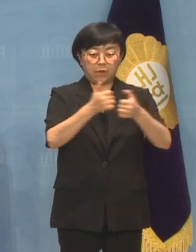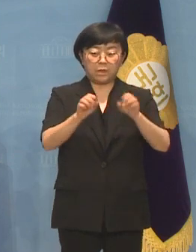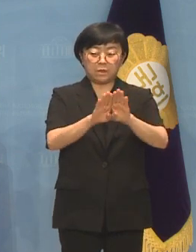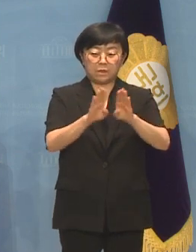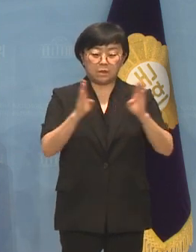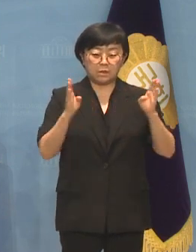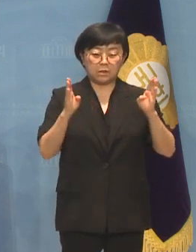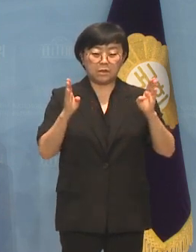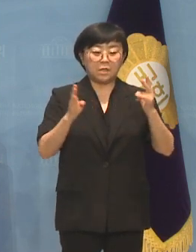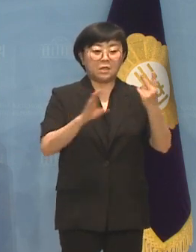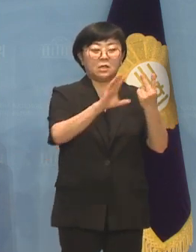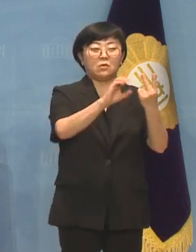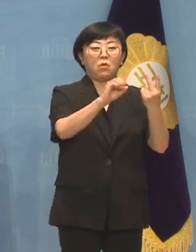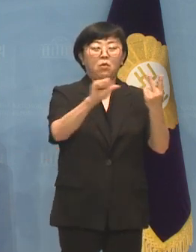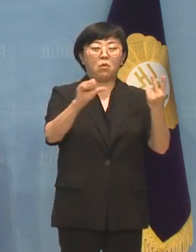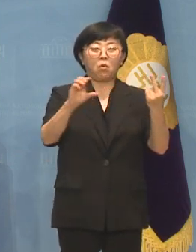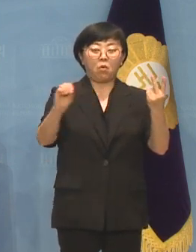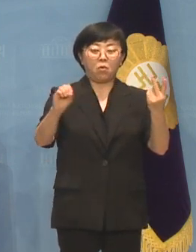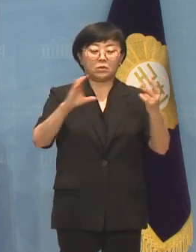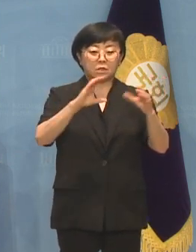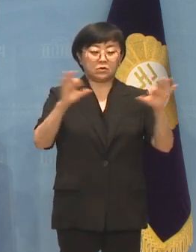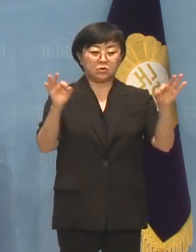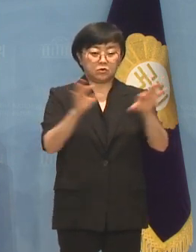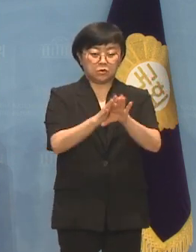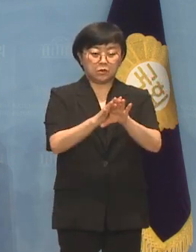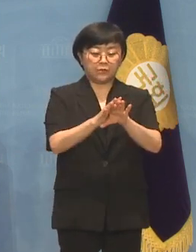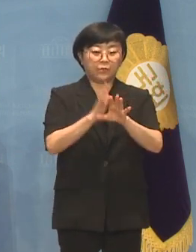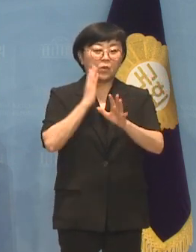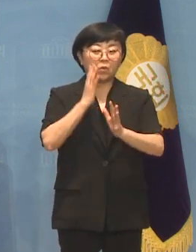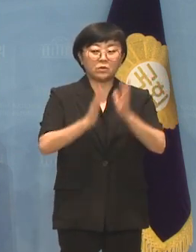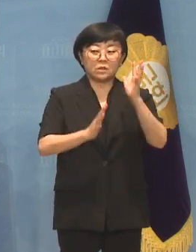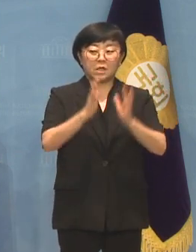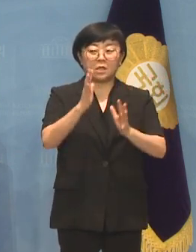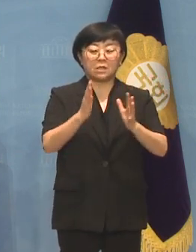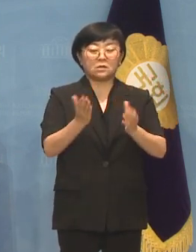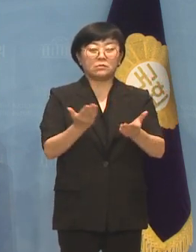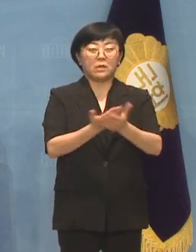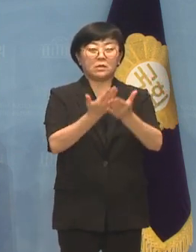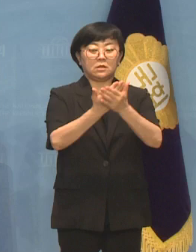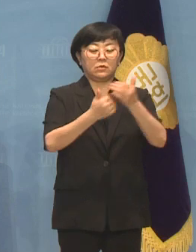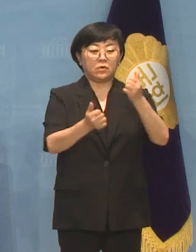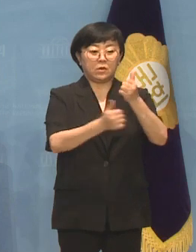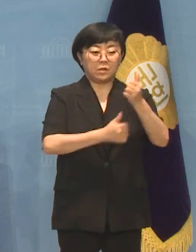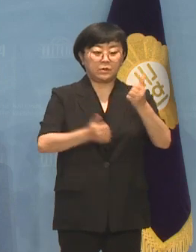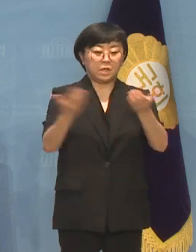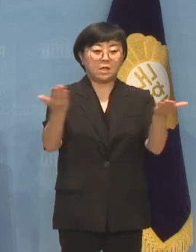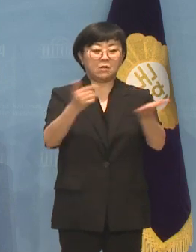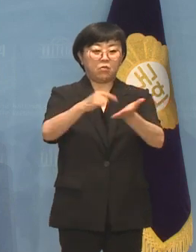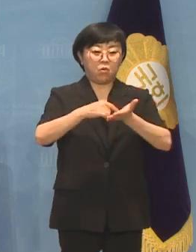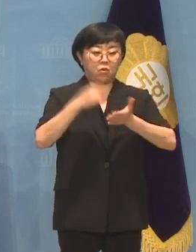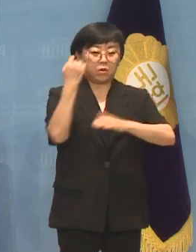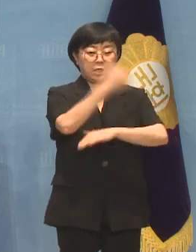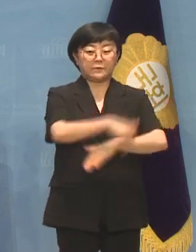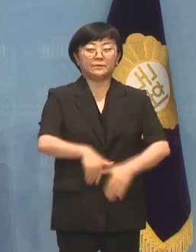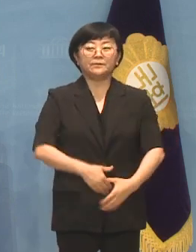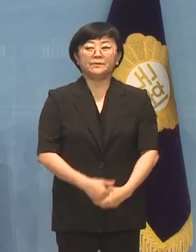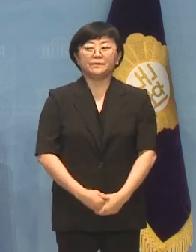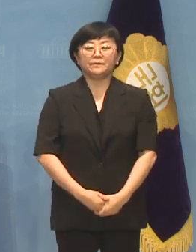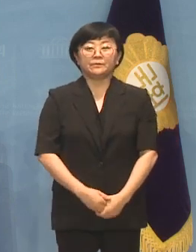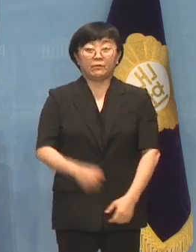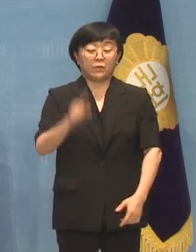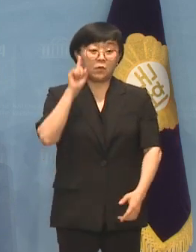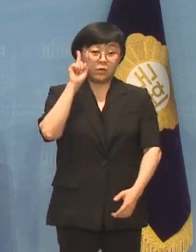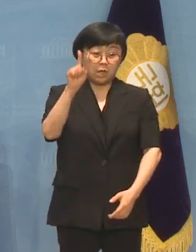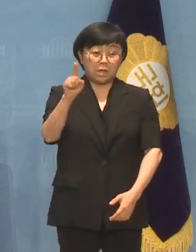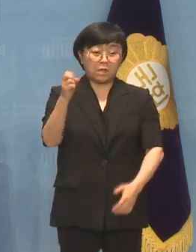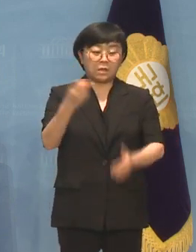2050 탄소중립 녹색성장의원회 등으로부터 업무보고를 받을 예정입니다 또